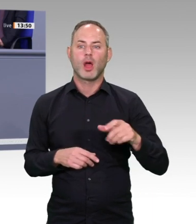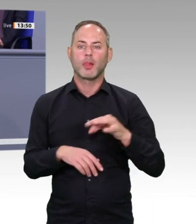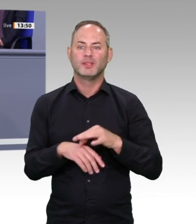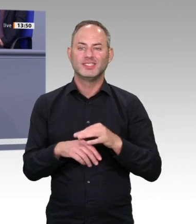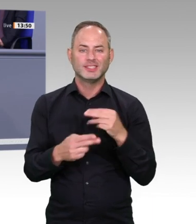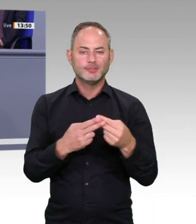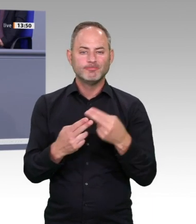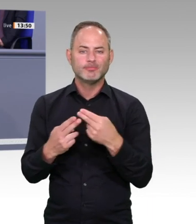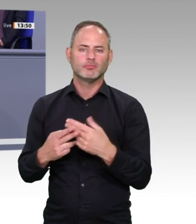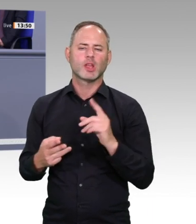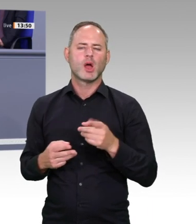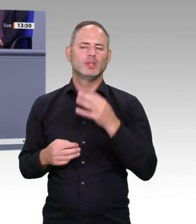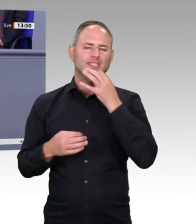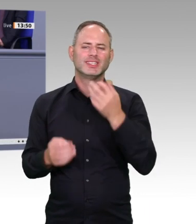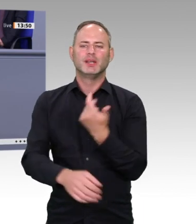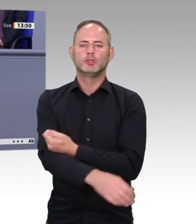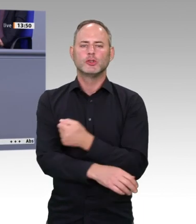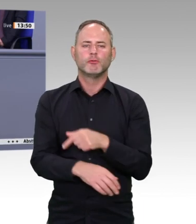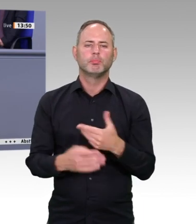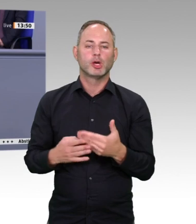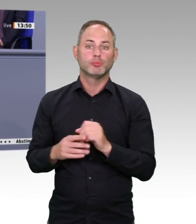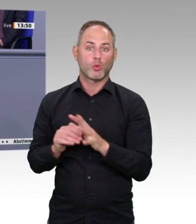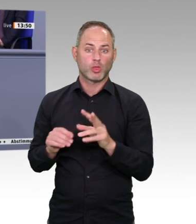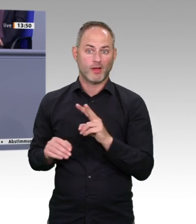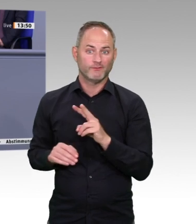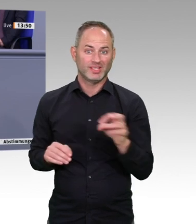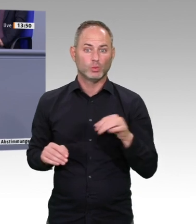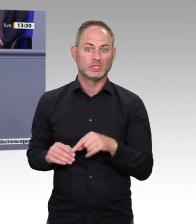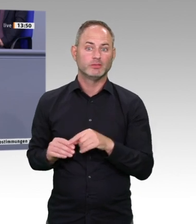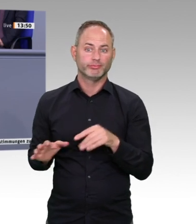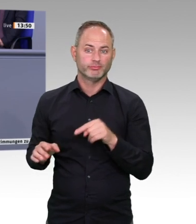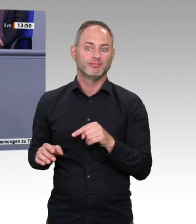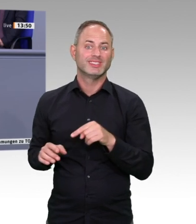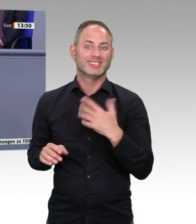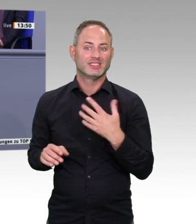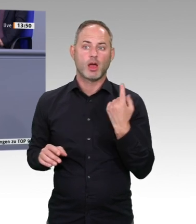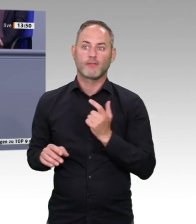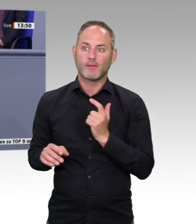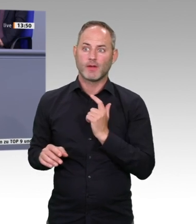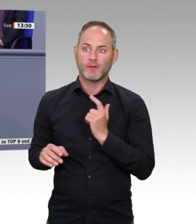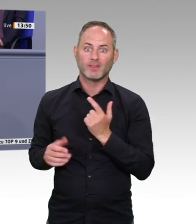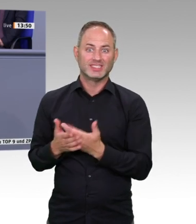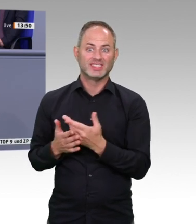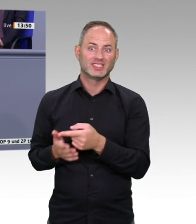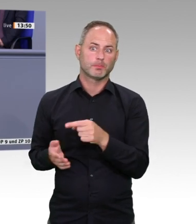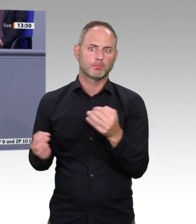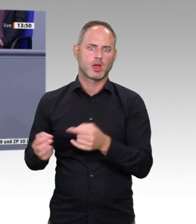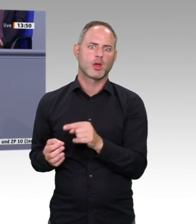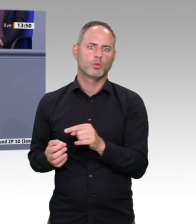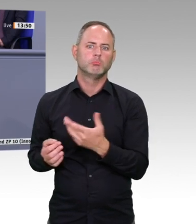Land. Denn durch zu starre Regulation ist es oft Produkten und Innovationen nicht möglich, in den Markt vorzudringen.